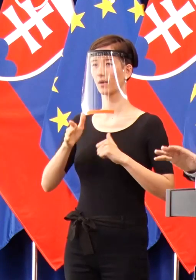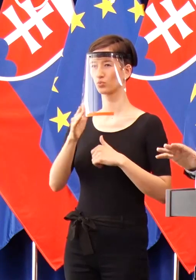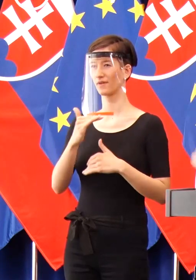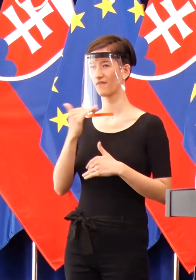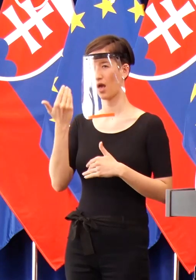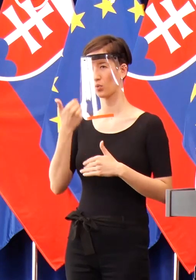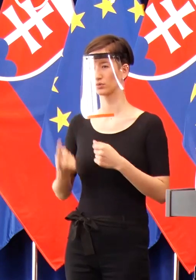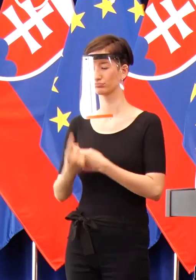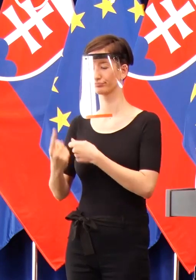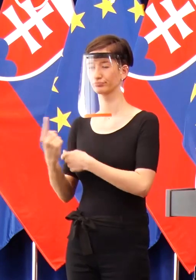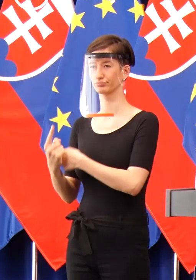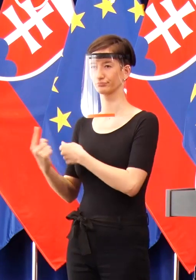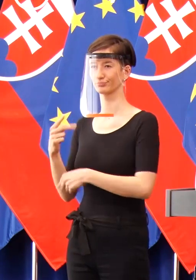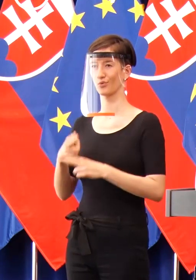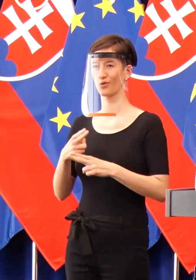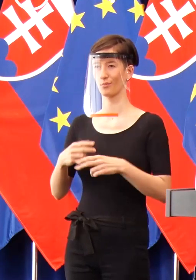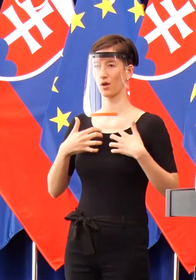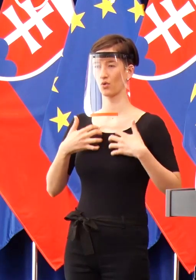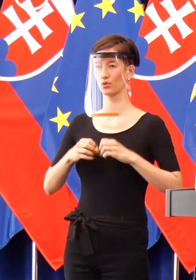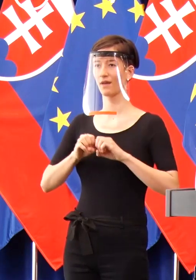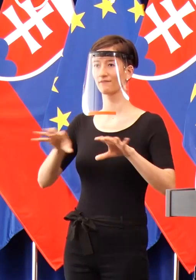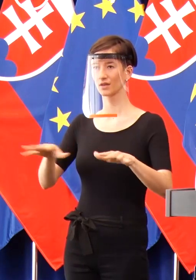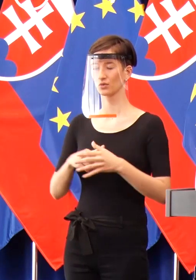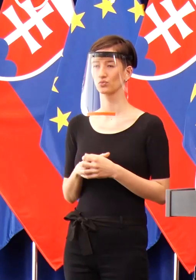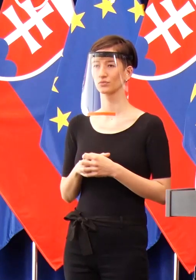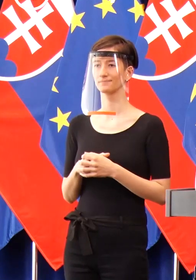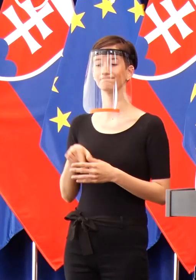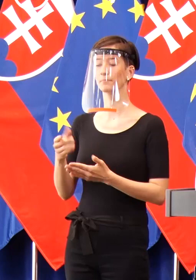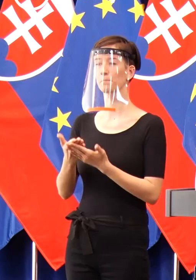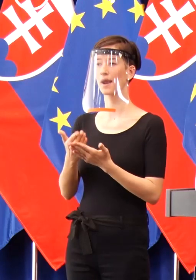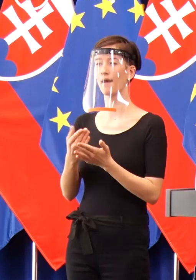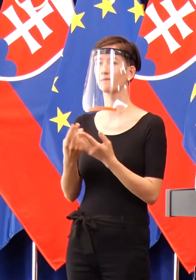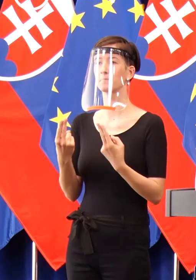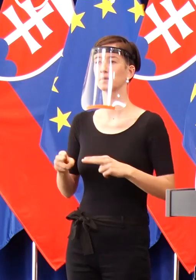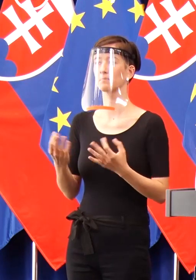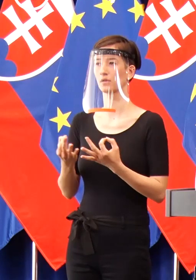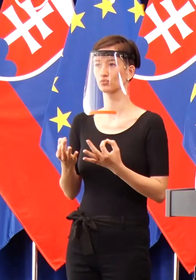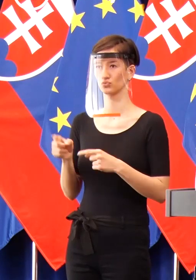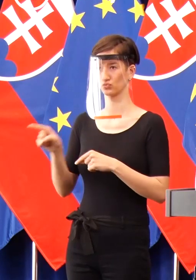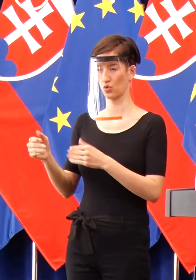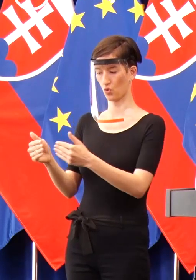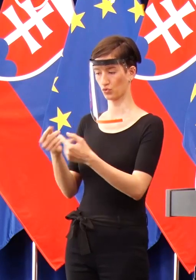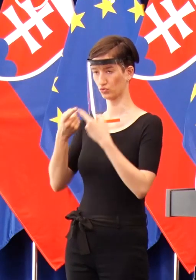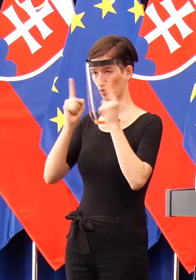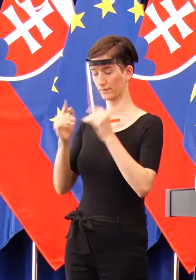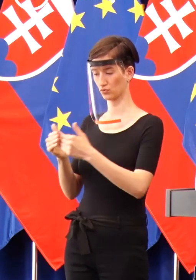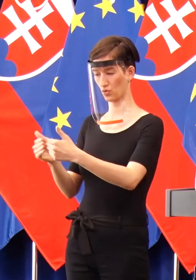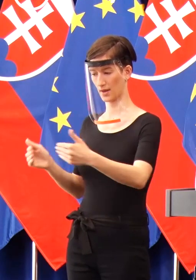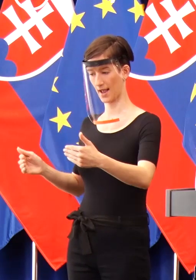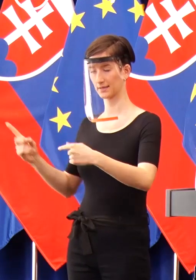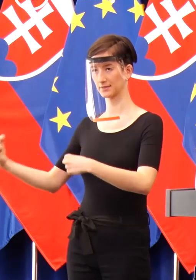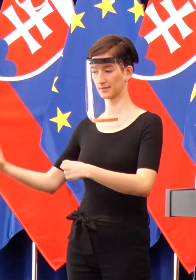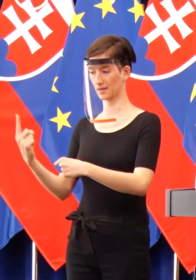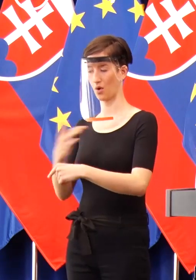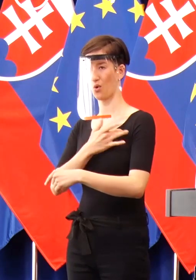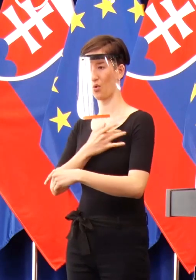niekto individuálne na hranice, tak ho nemusíme dať do štátnej karantény. Stačí